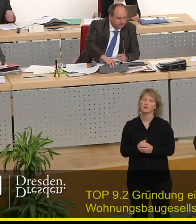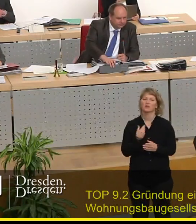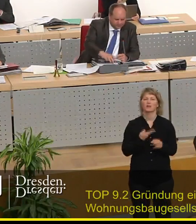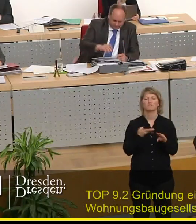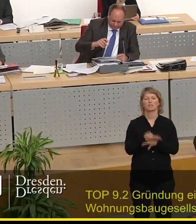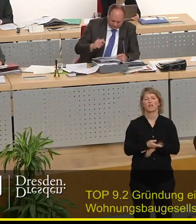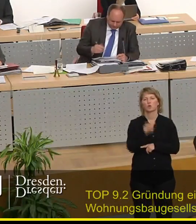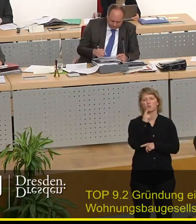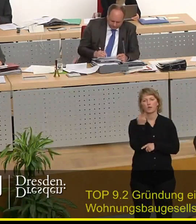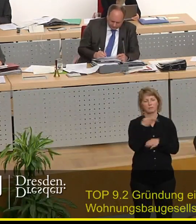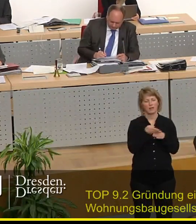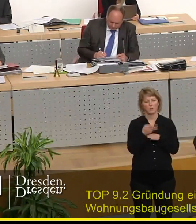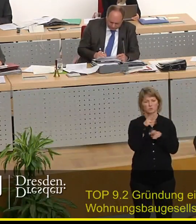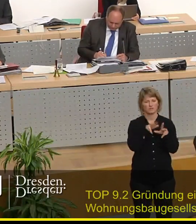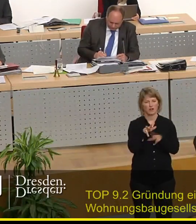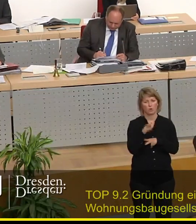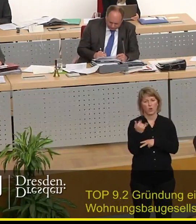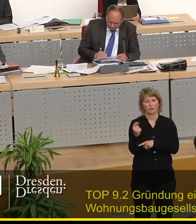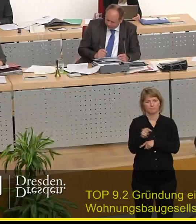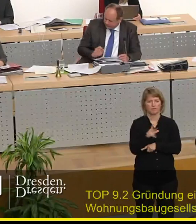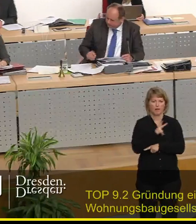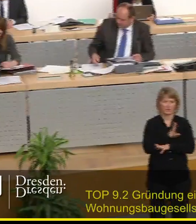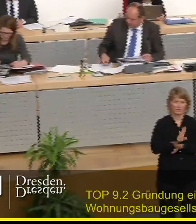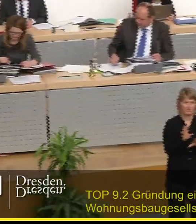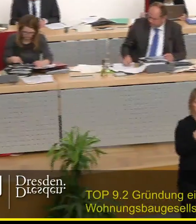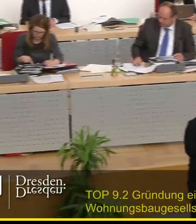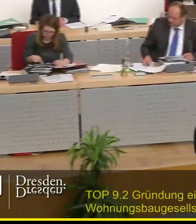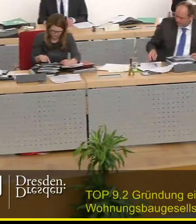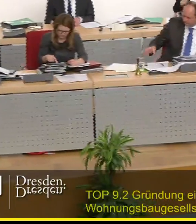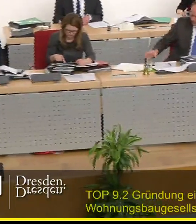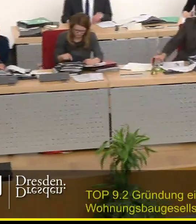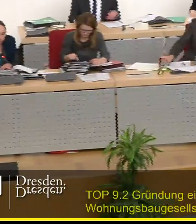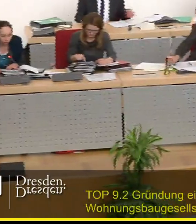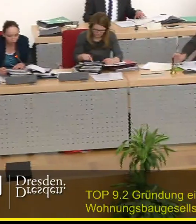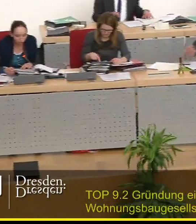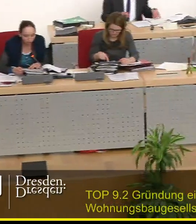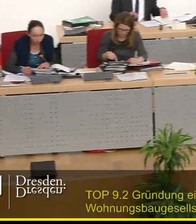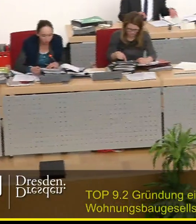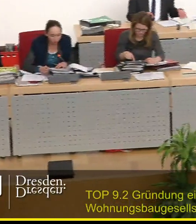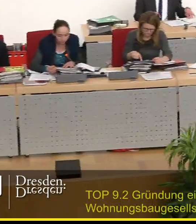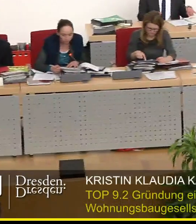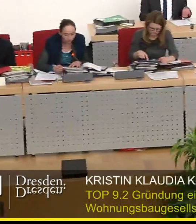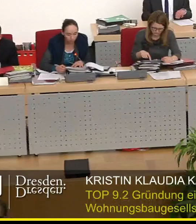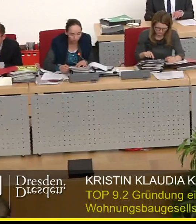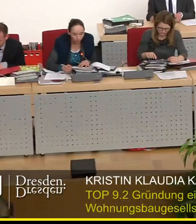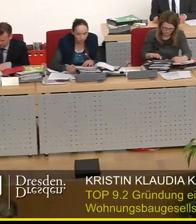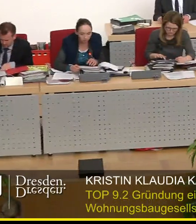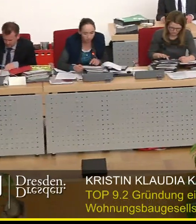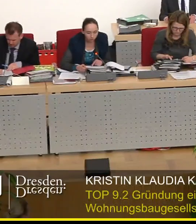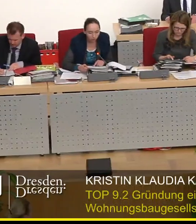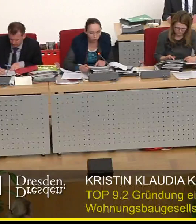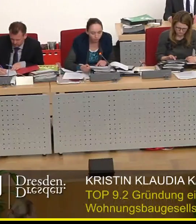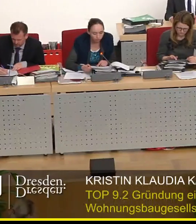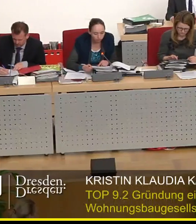Beteiligungsverwaltung, die heute nicht anwesend ist, meinerseits eine ganz kurze Einführung in die Vorlage 1441,